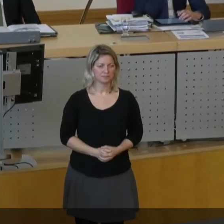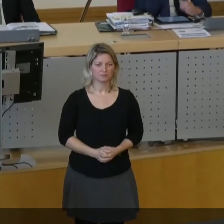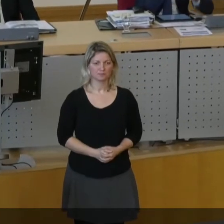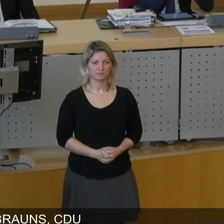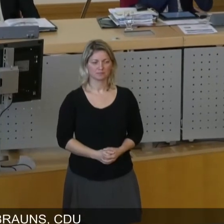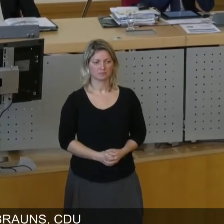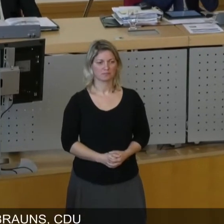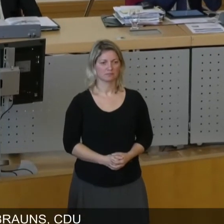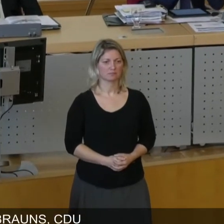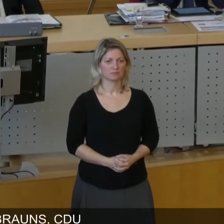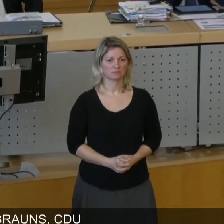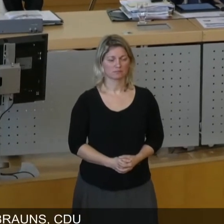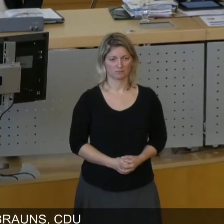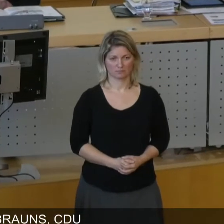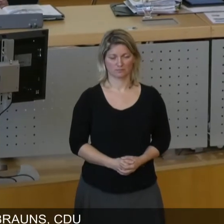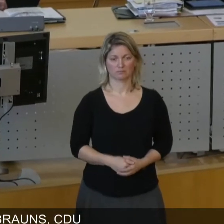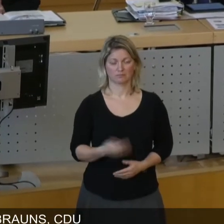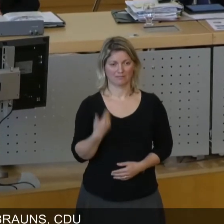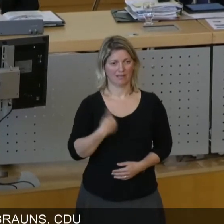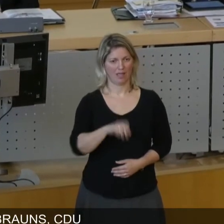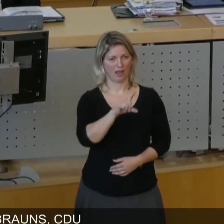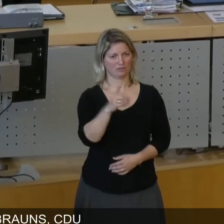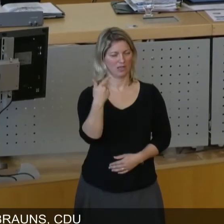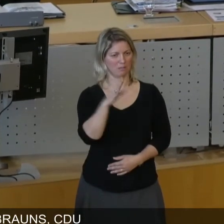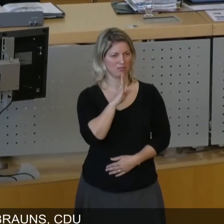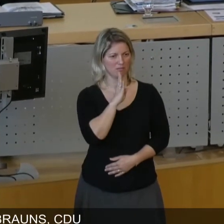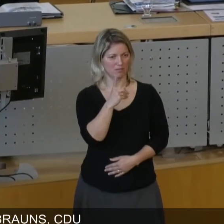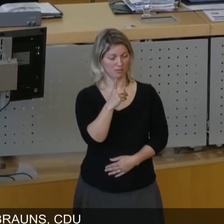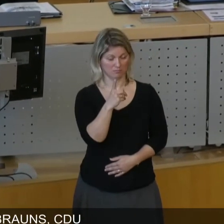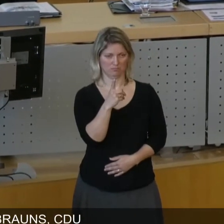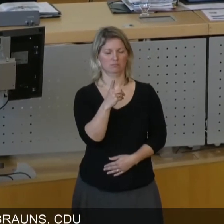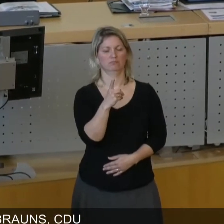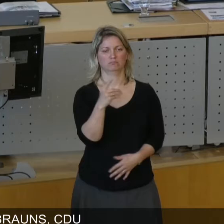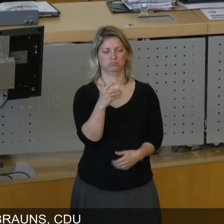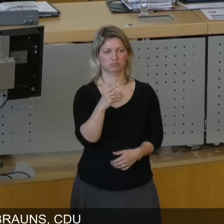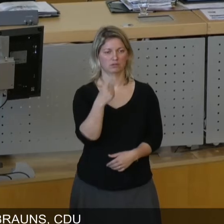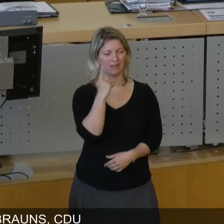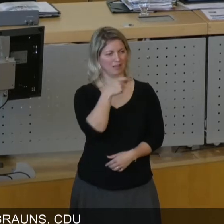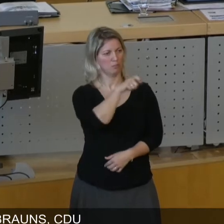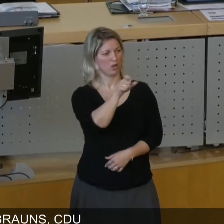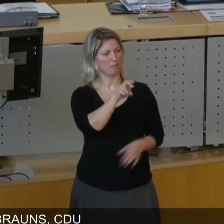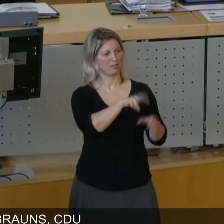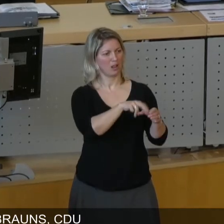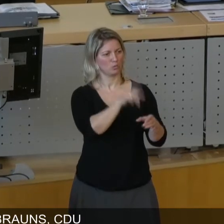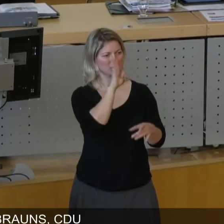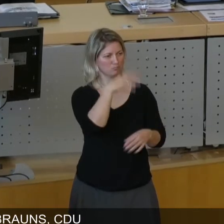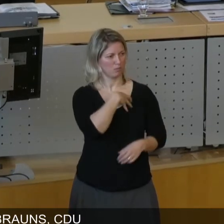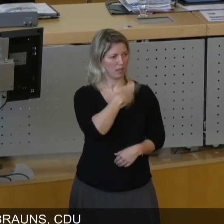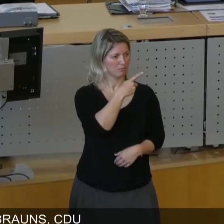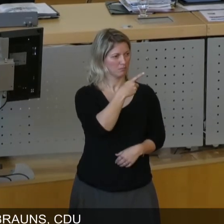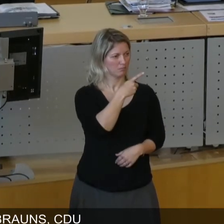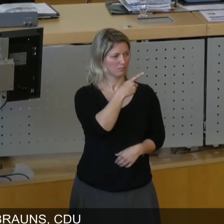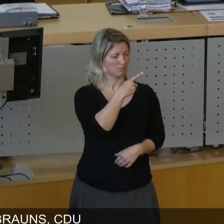das ist schon ein beachtliches Kunststück, was Herr Lichte hier vorgetragen hat, die Bürgerbeteiligungsproblematik dann mit Pegida